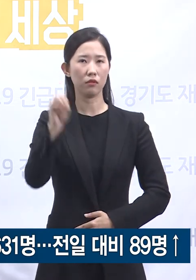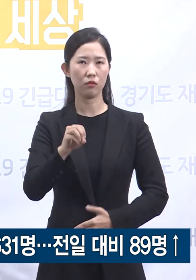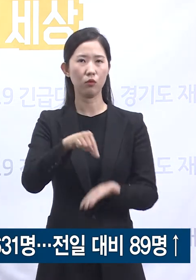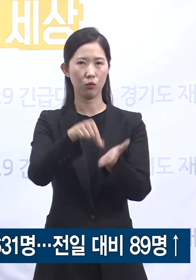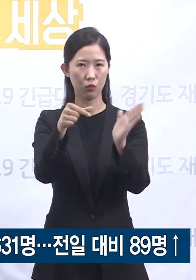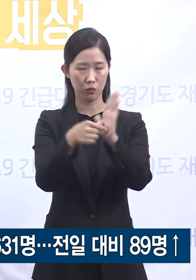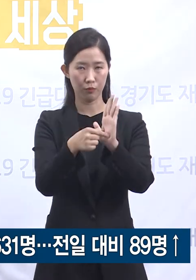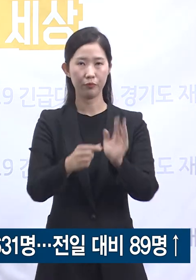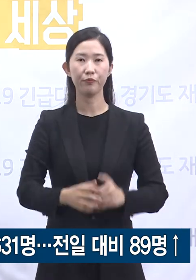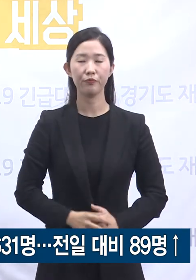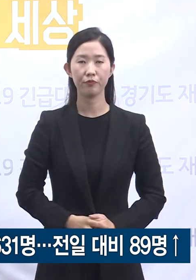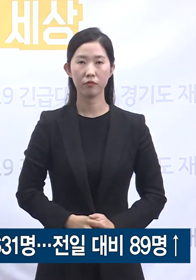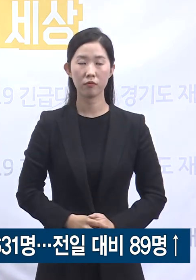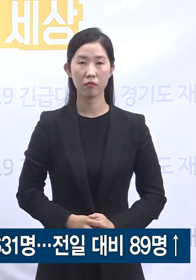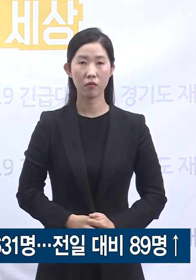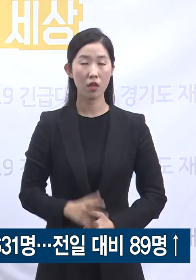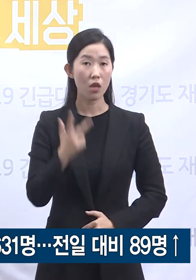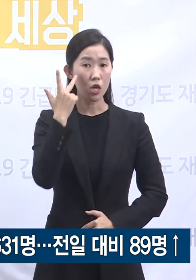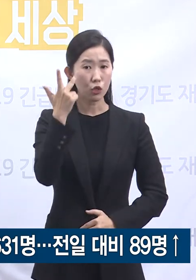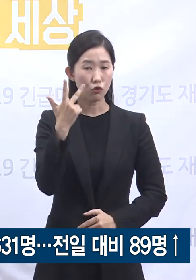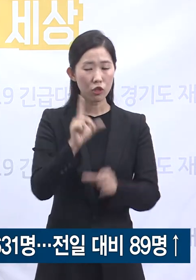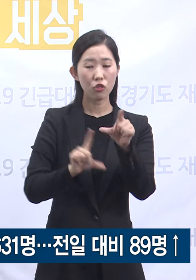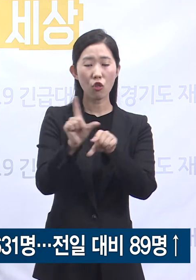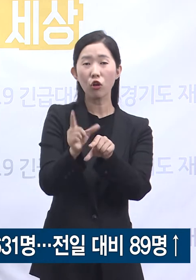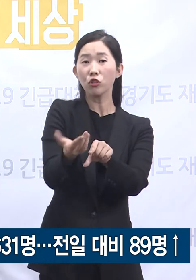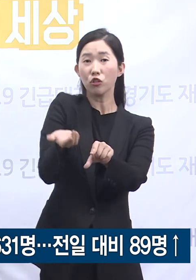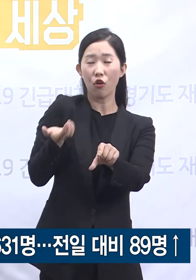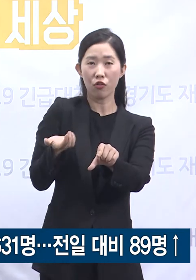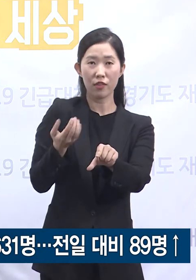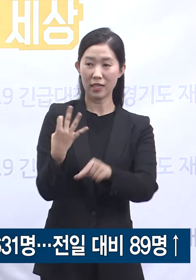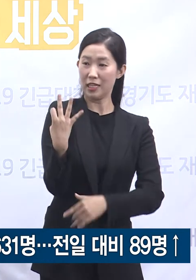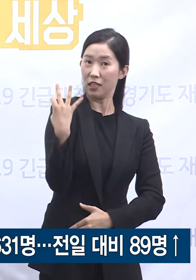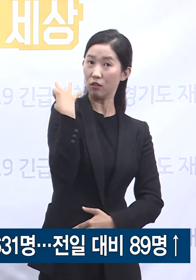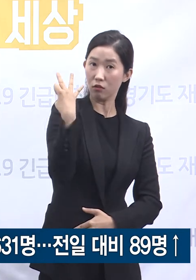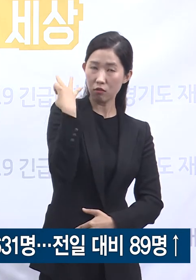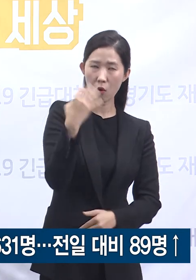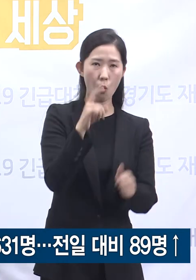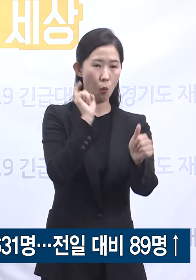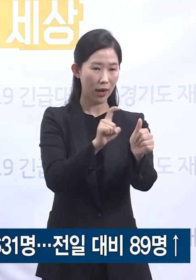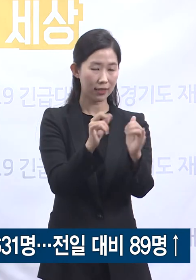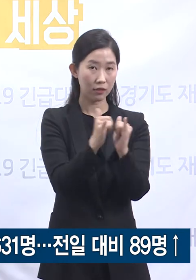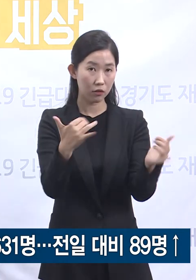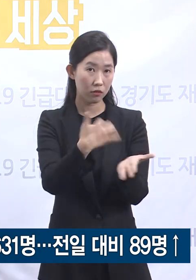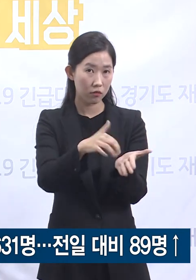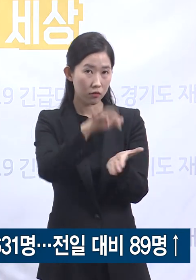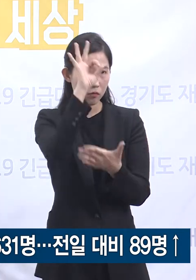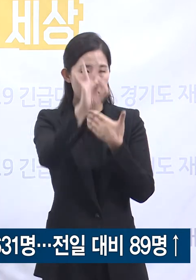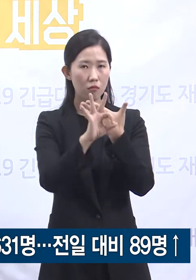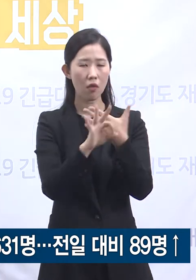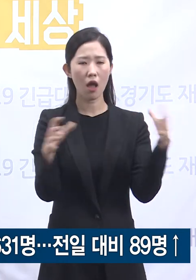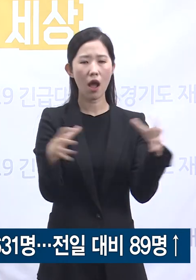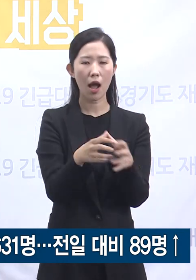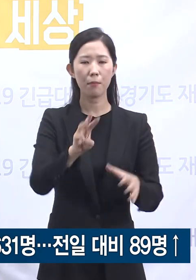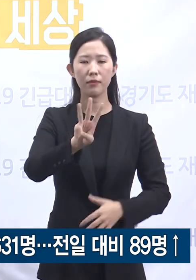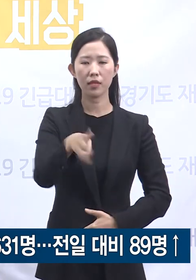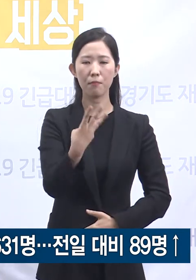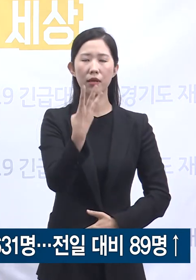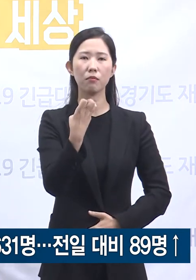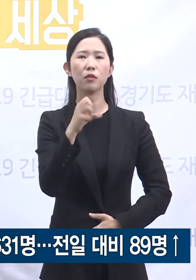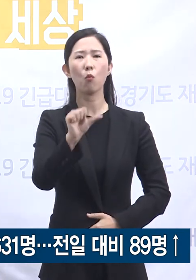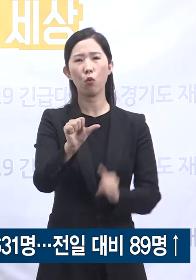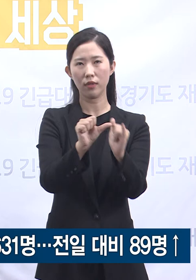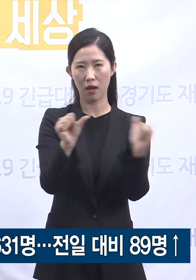그보다 일주일 더 전의 확진 추이를 보면 총 335명의 확진자가